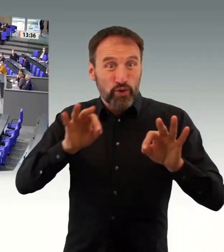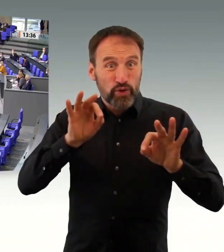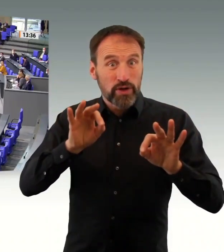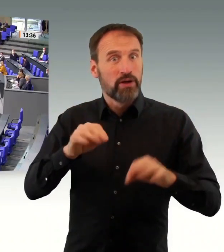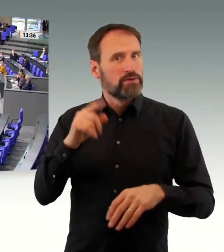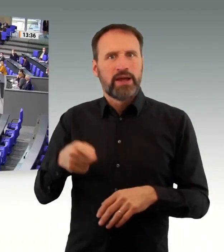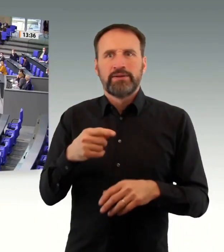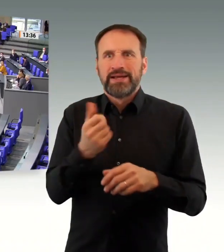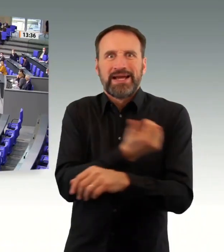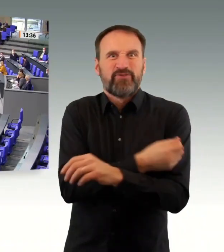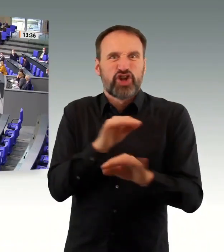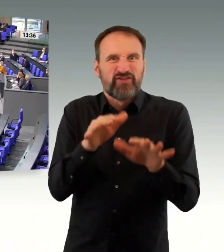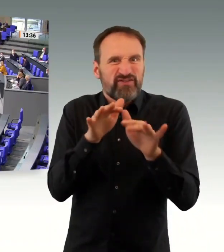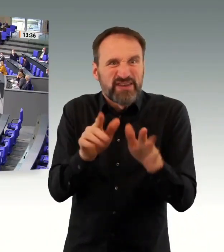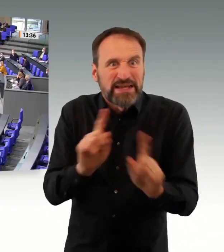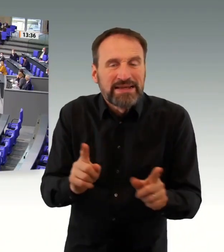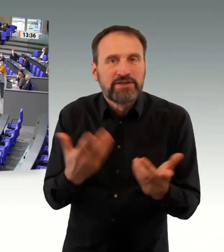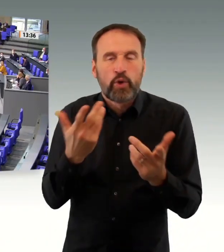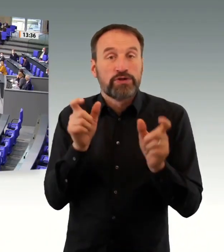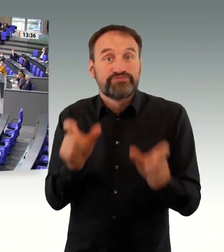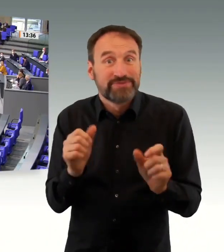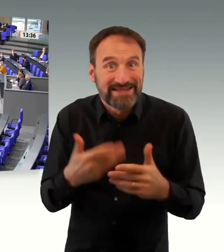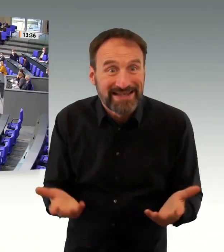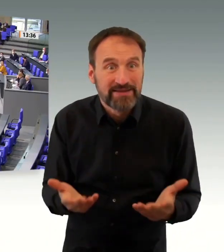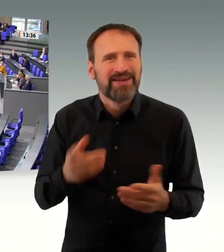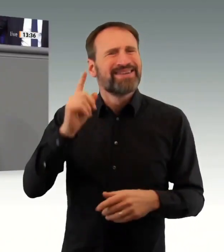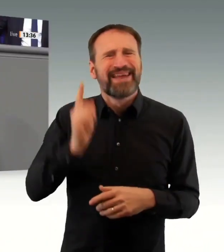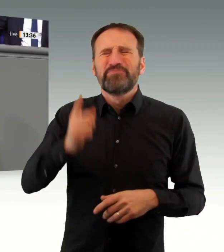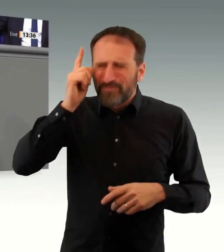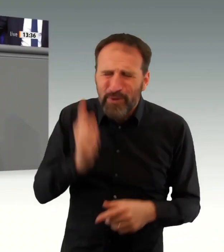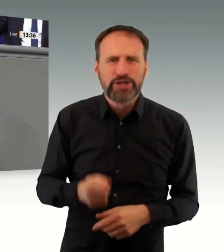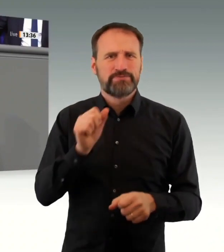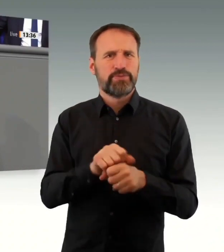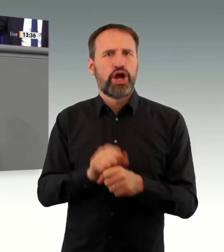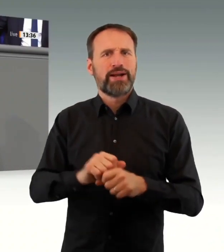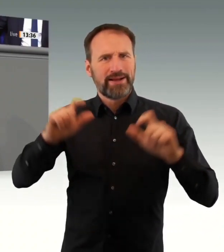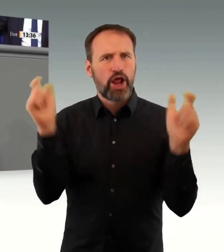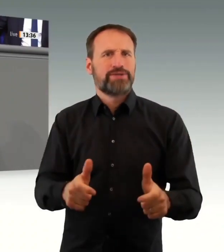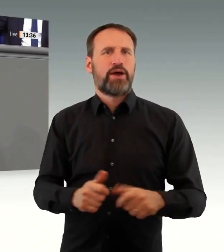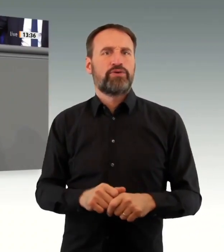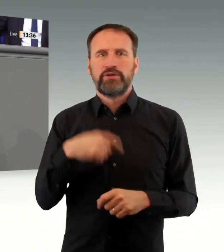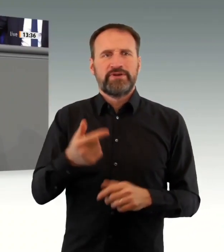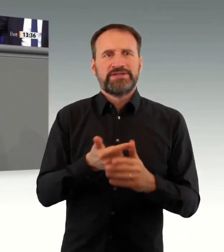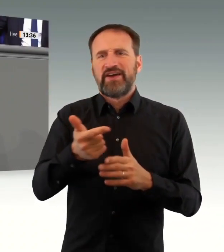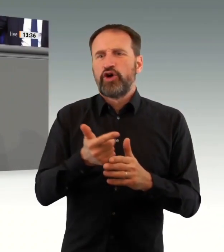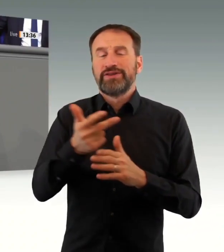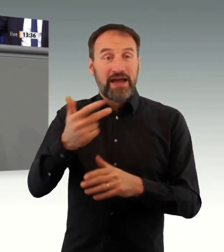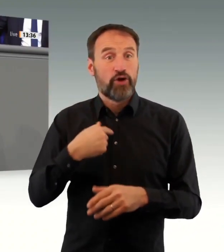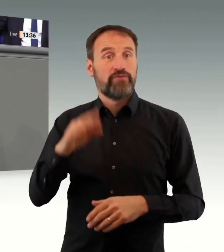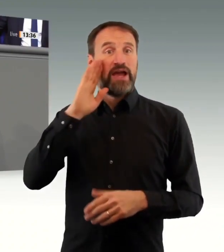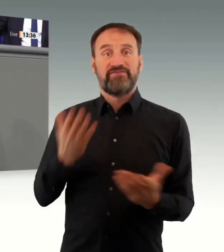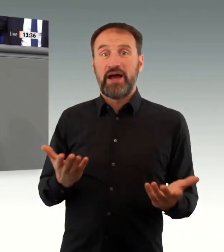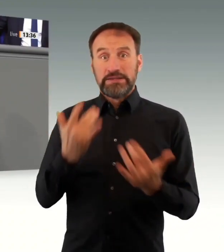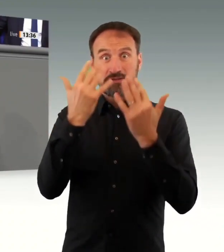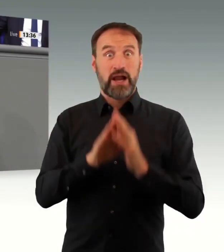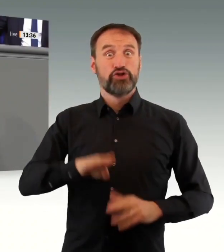Ich möchte einen letzten Punkt noch ansprechen. Das ist die Impfpflicht. Ich finde es gut und richtig, dass jetzt eine einrichtungsbezogene Impfpflicht kommt, dass wir das jetzt installieren.